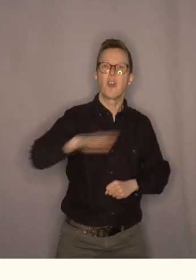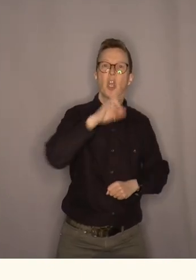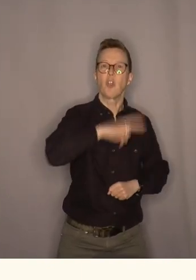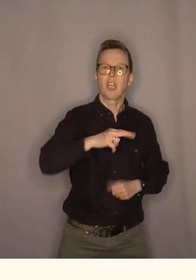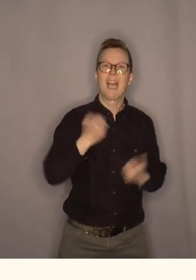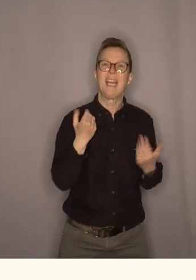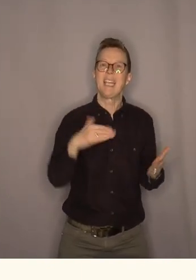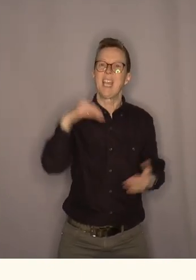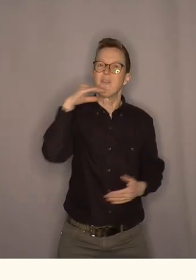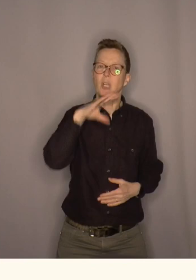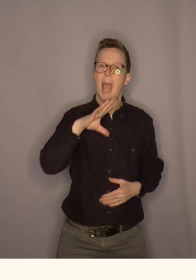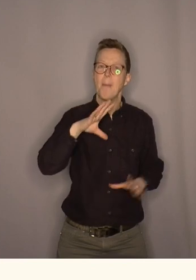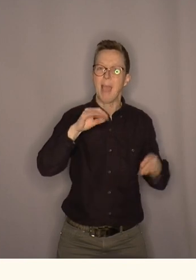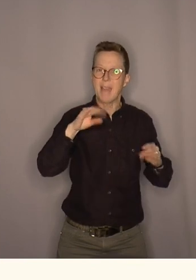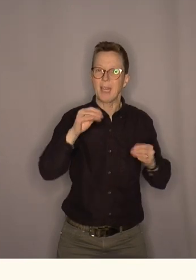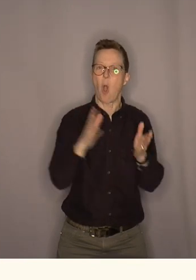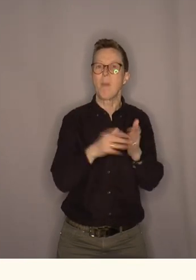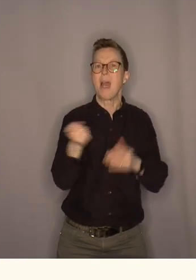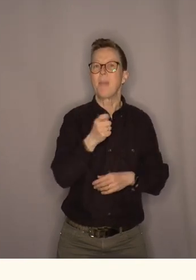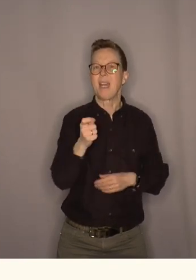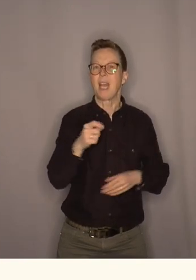bedre og et billigere kollektivtilbud